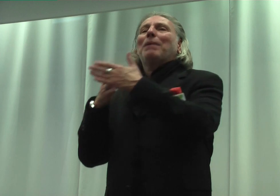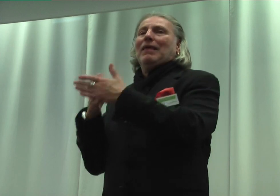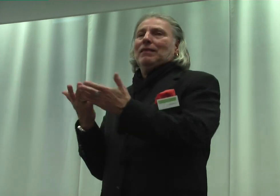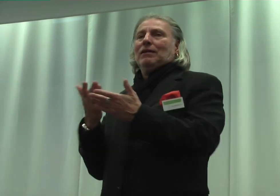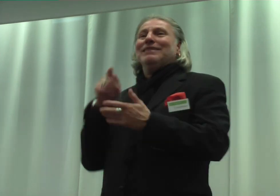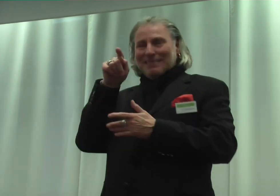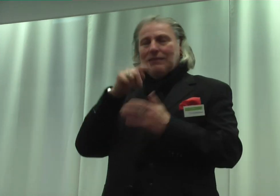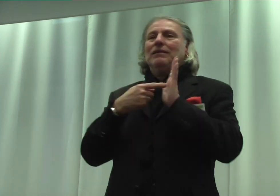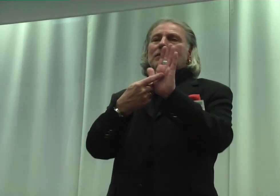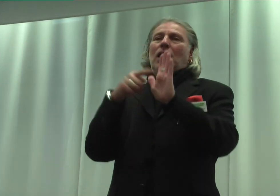wieder.